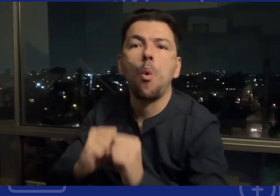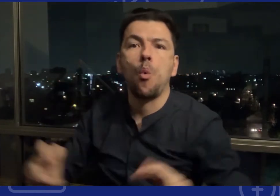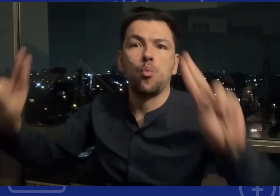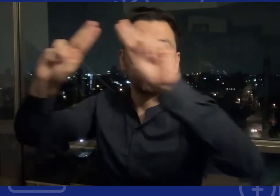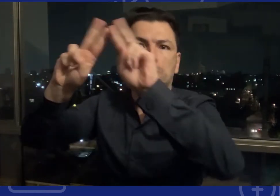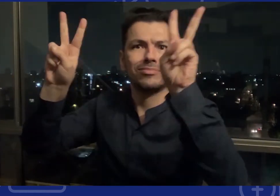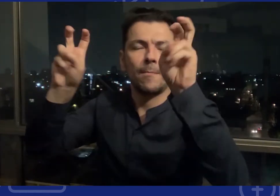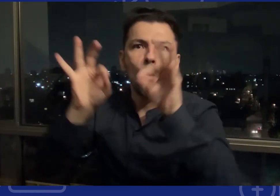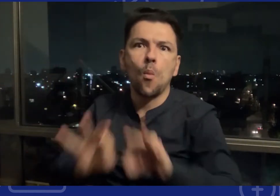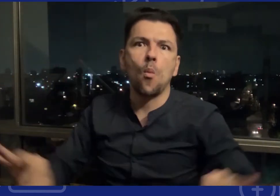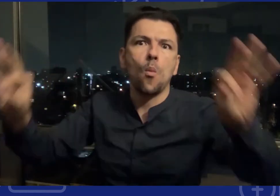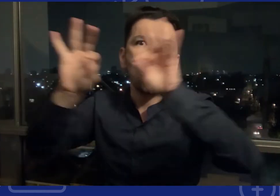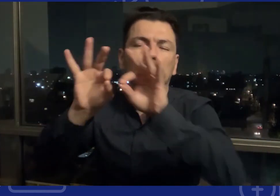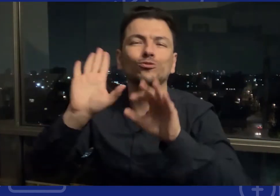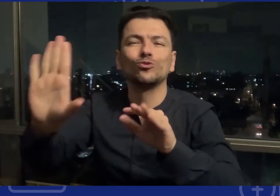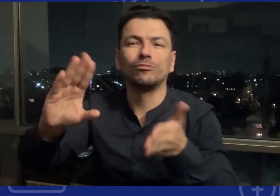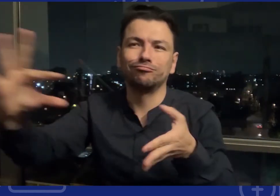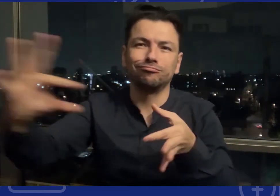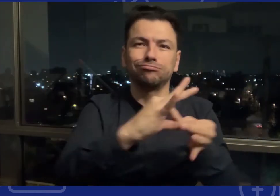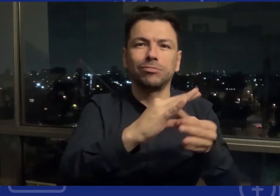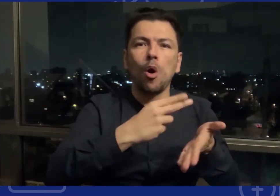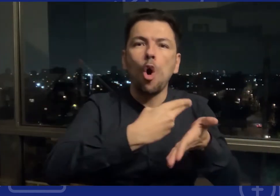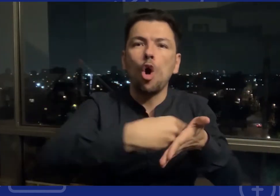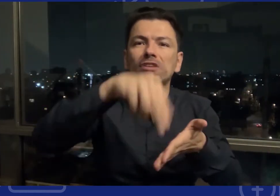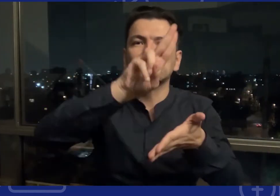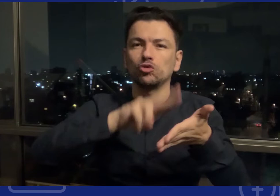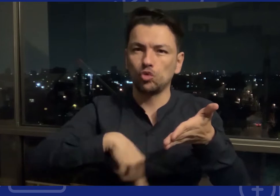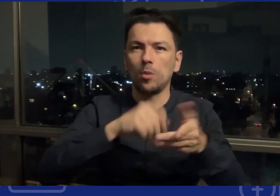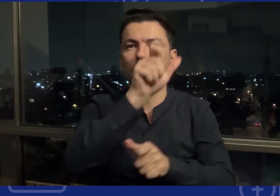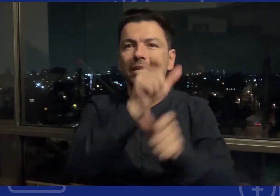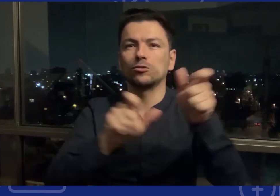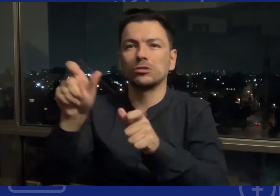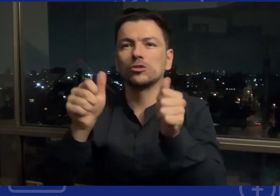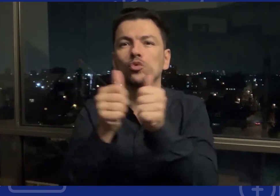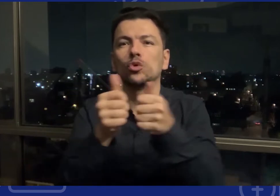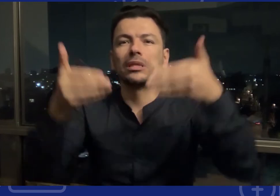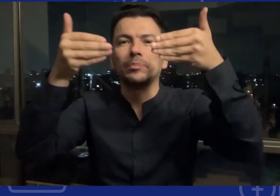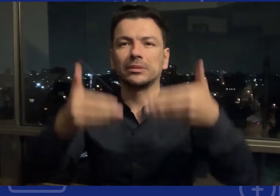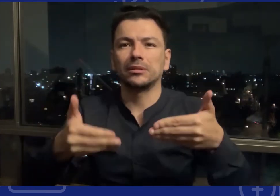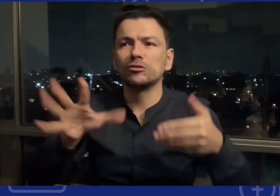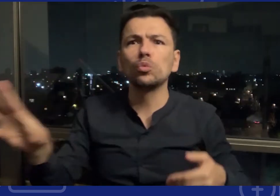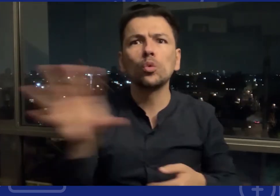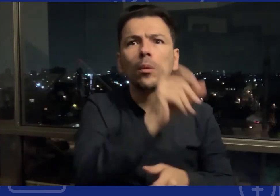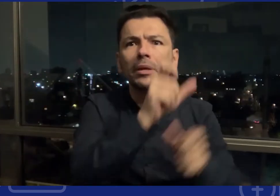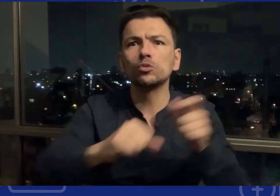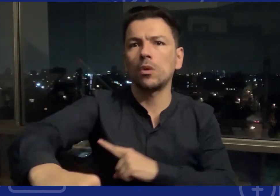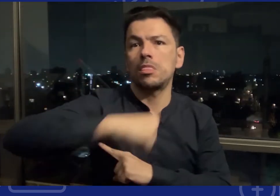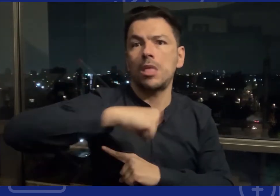Unidas Es un tema de suma importancia, va enmarcado en la Convención sobre los Derechos de las Personas con